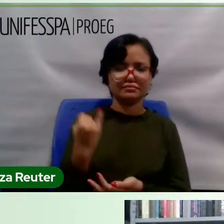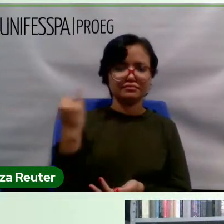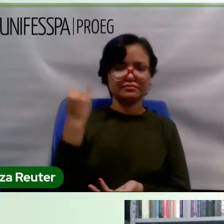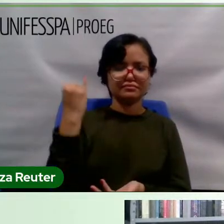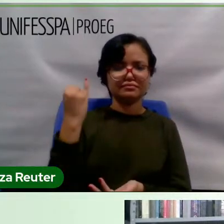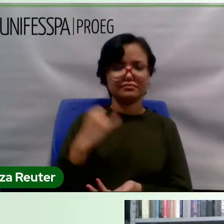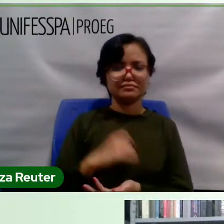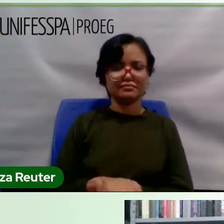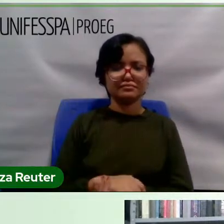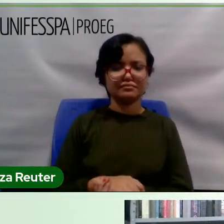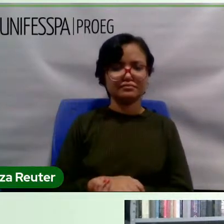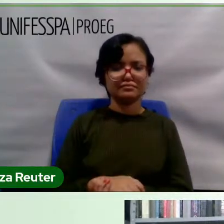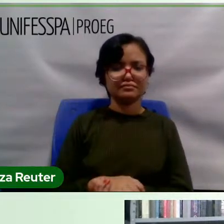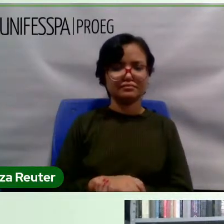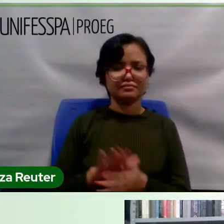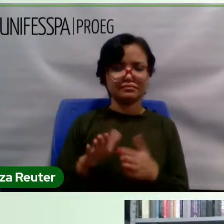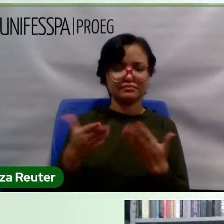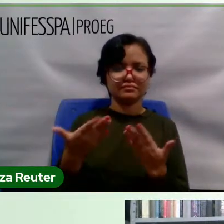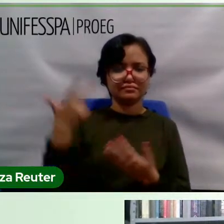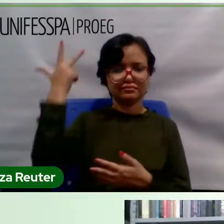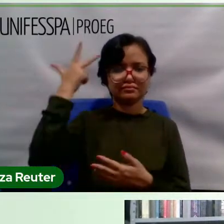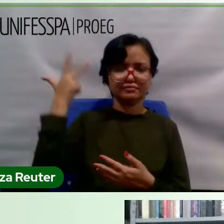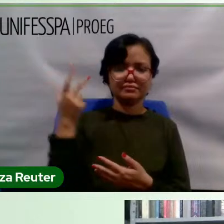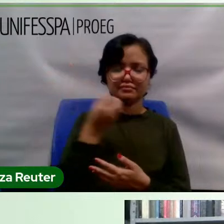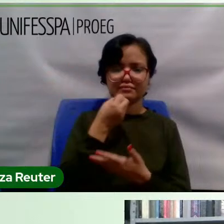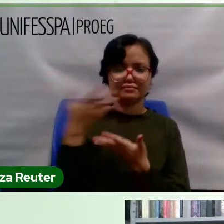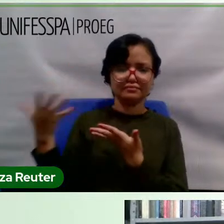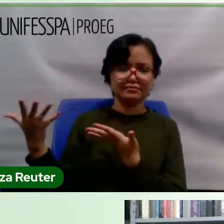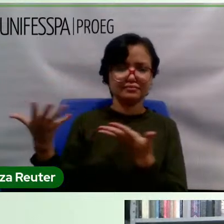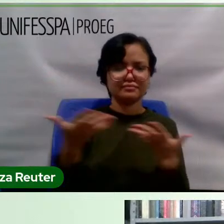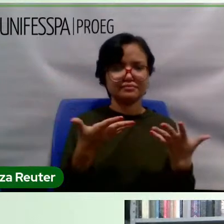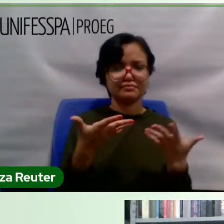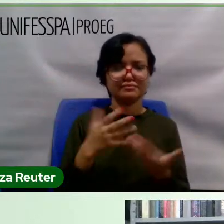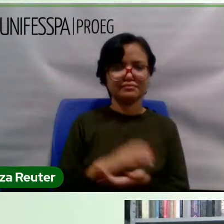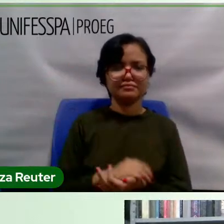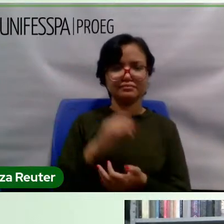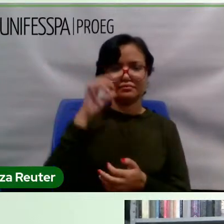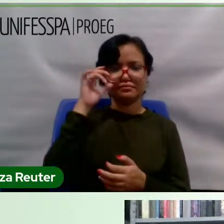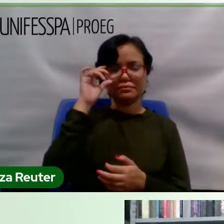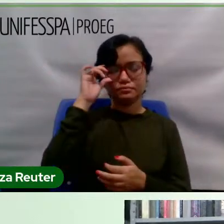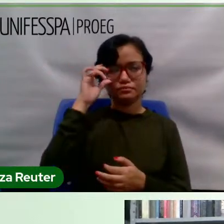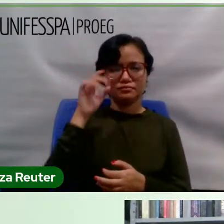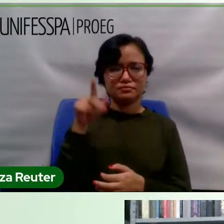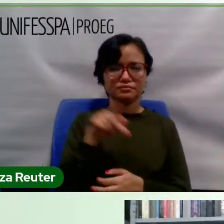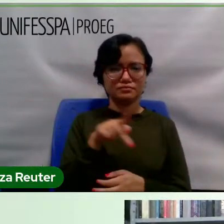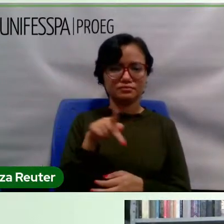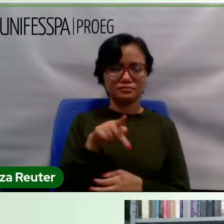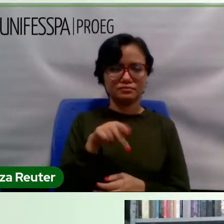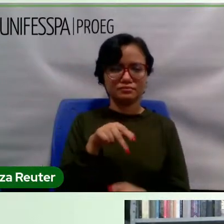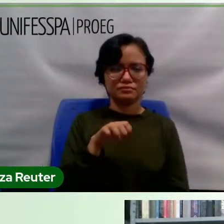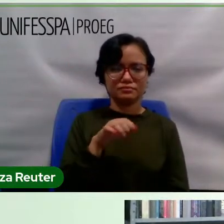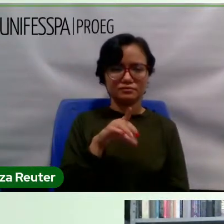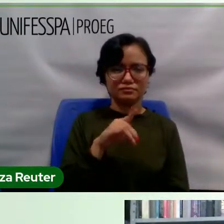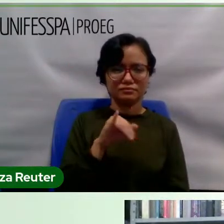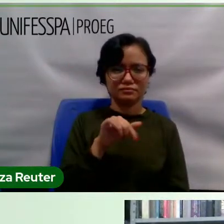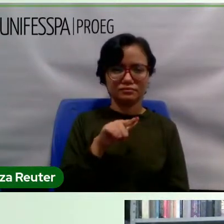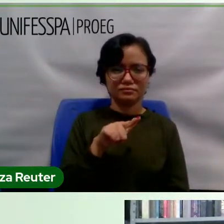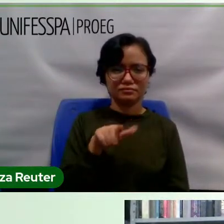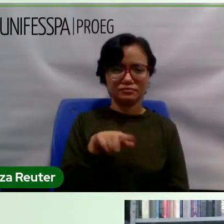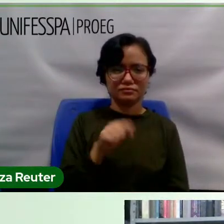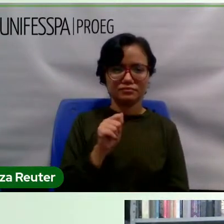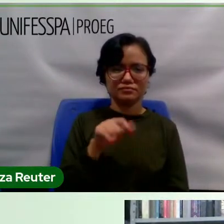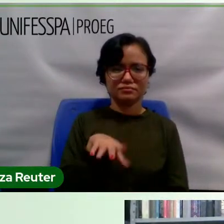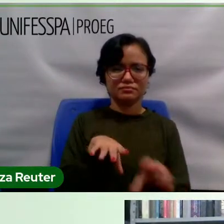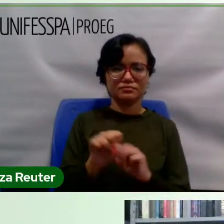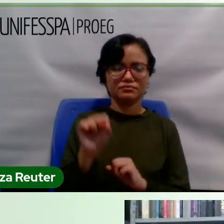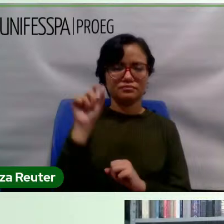Então, Andresa, também seja bem-vinda. Professora Edilza possui graduação em História pela Universidade